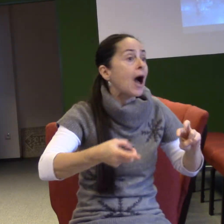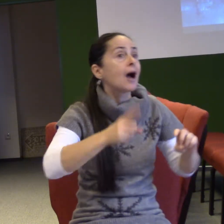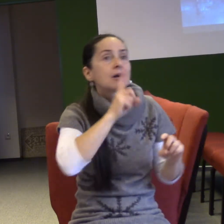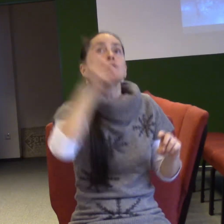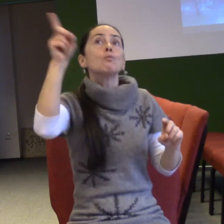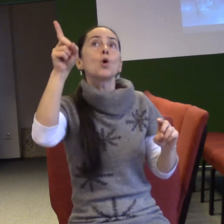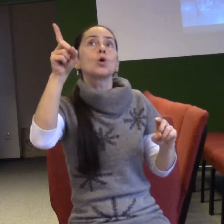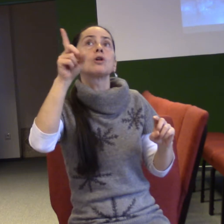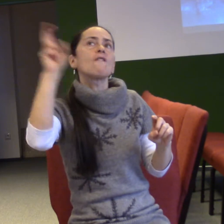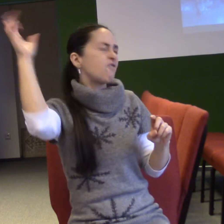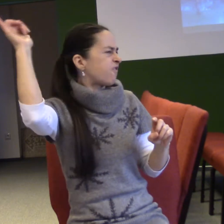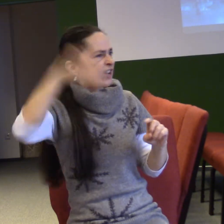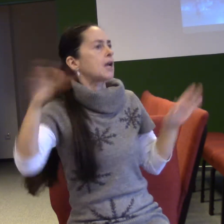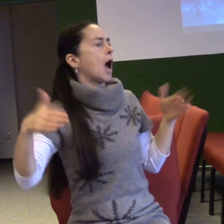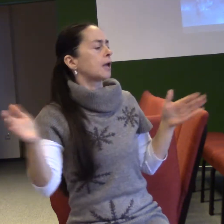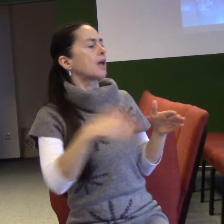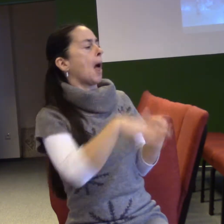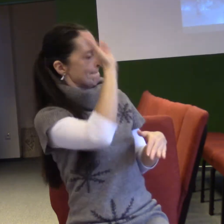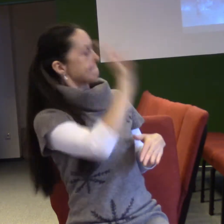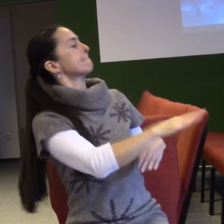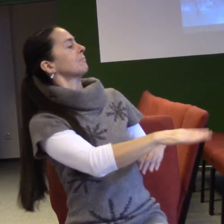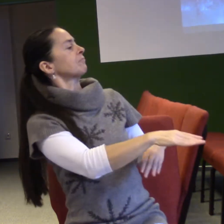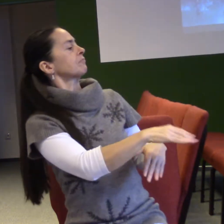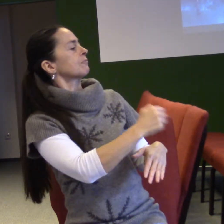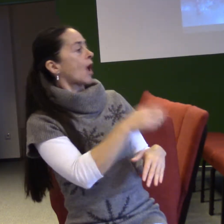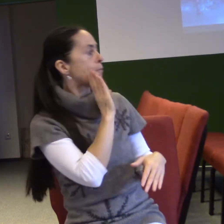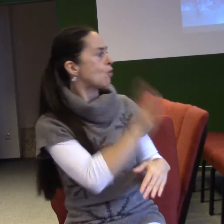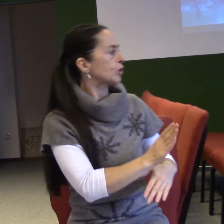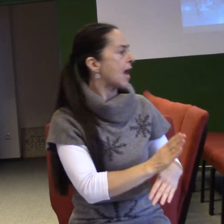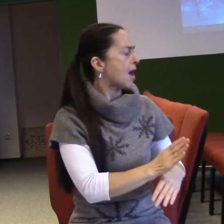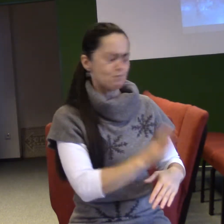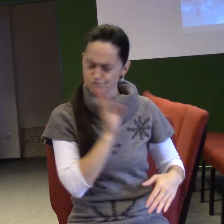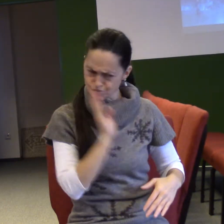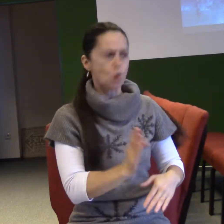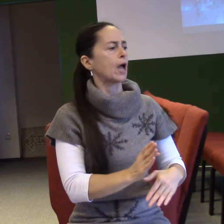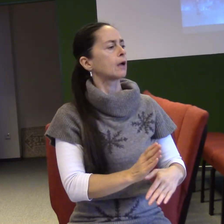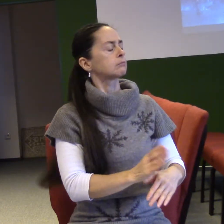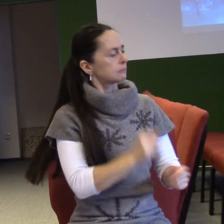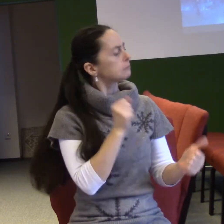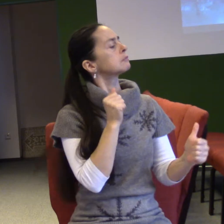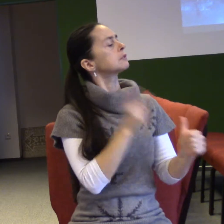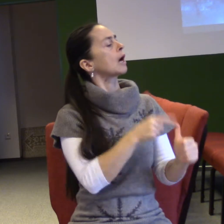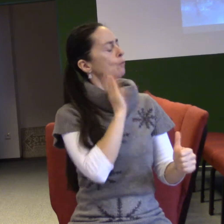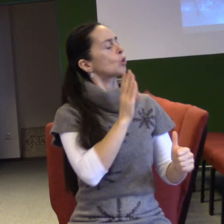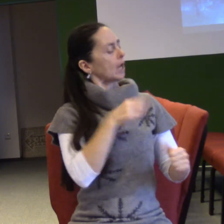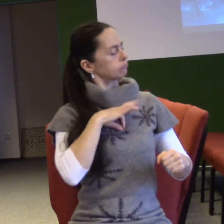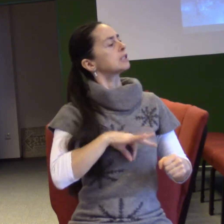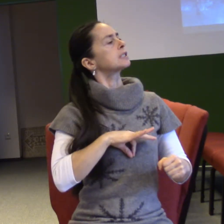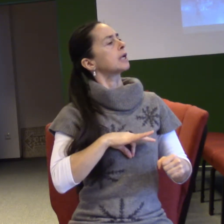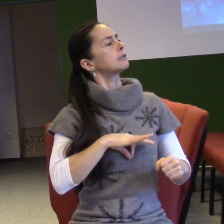se stanou a víceméně mu říká bude to takto. Budeš mít syna, bude se jmenovat Jan,